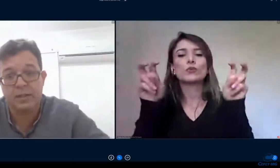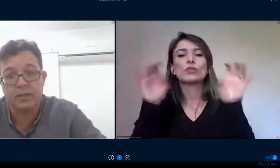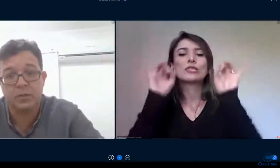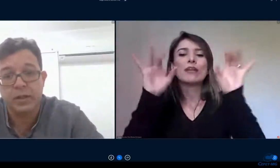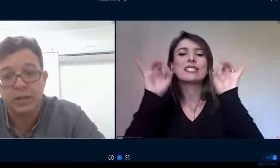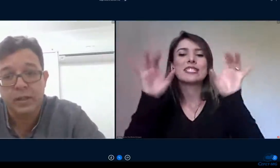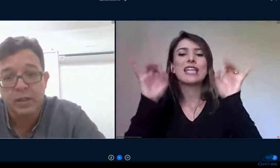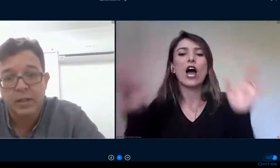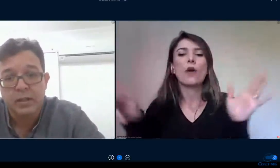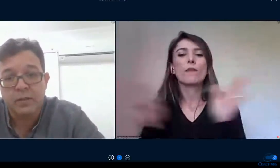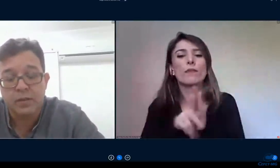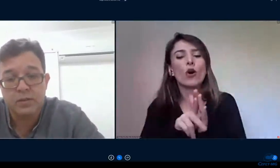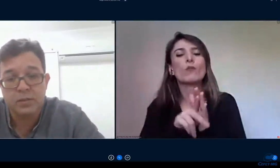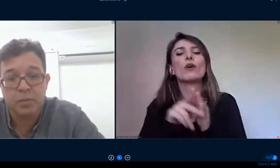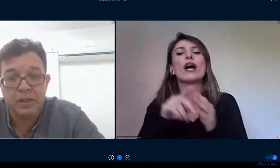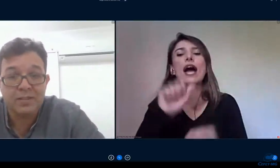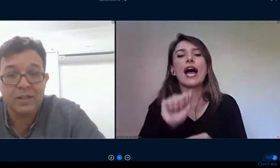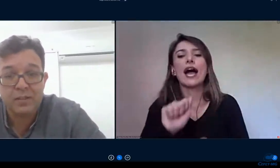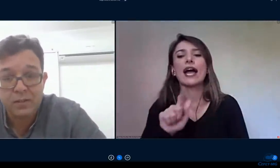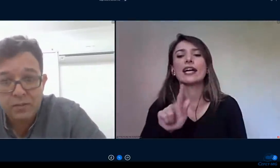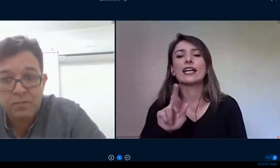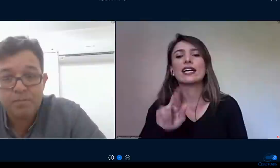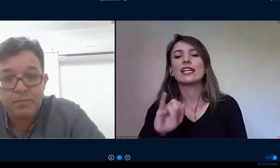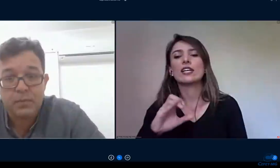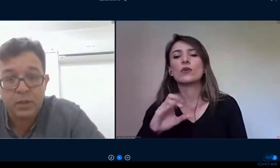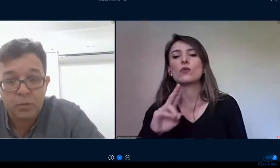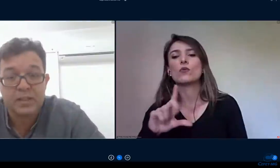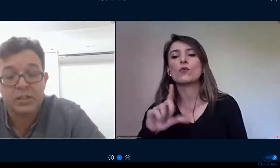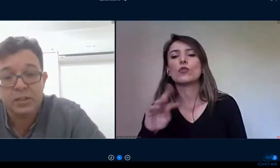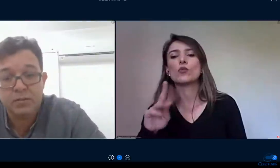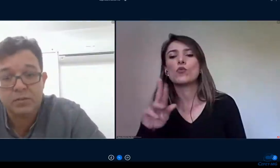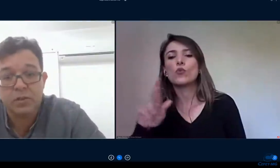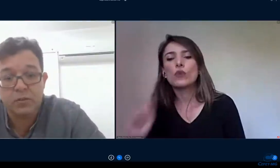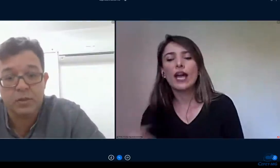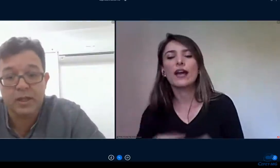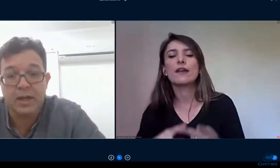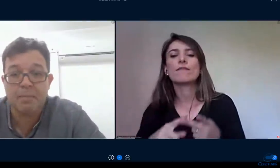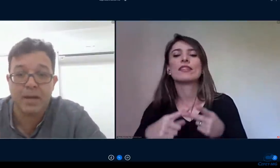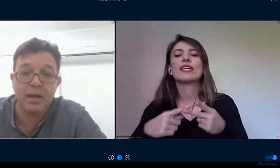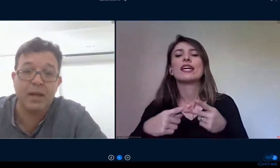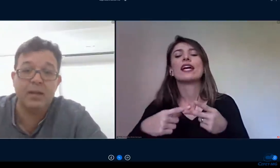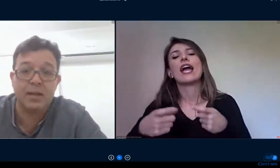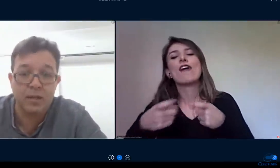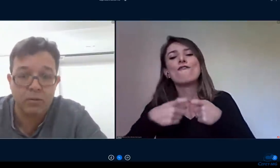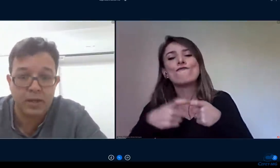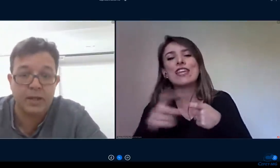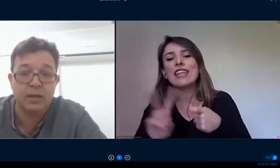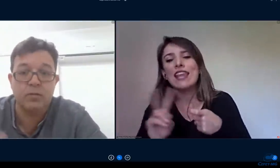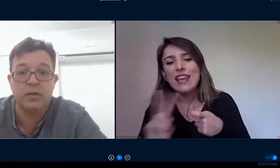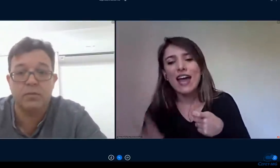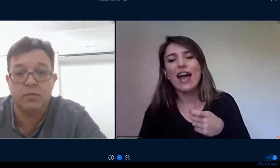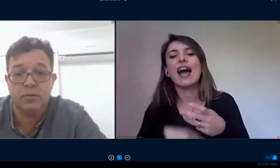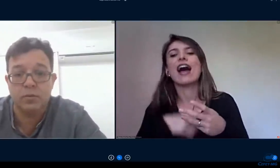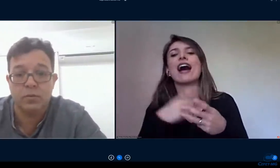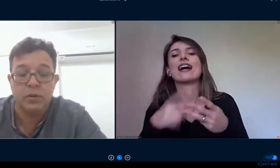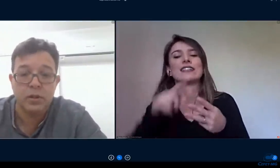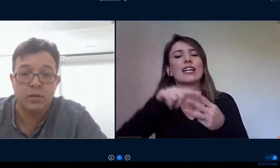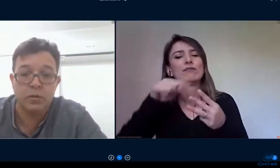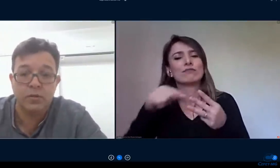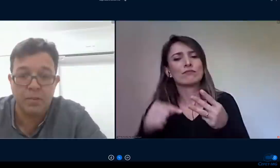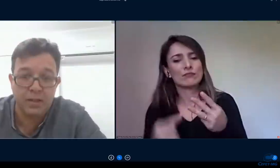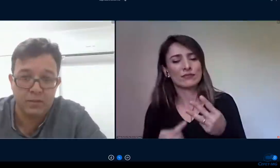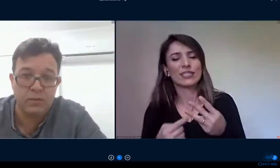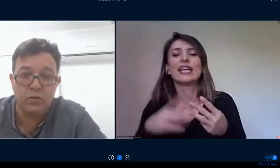eletroeletrônica que são disciplinas extras né optativas que nós vamos criar para além da carga horária do ano do